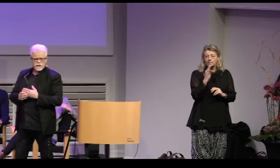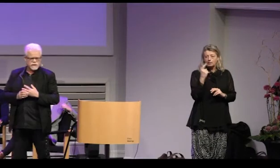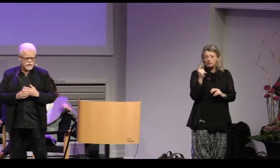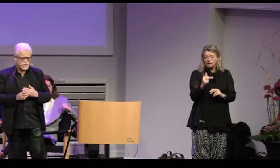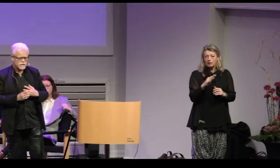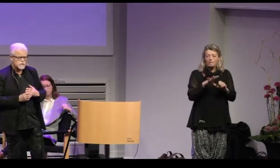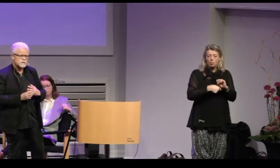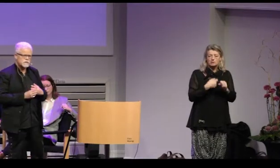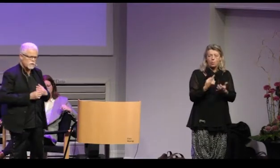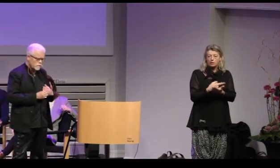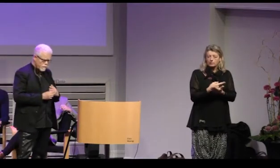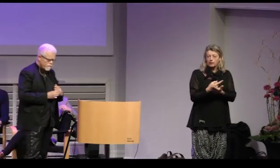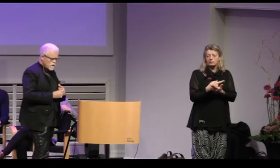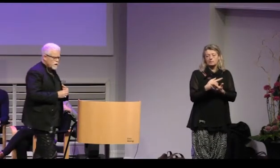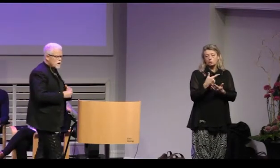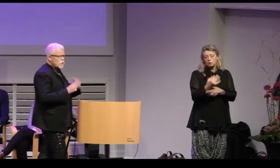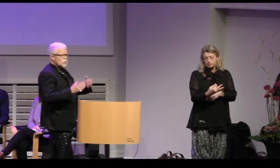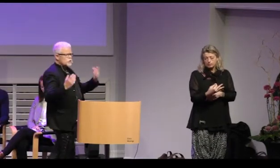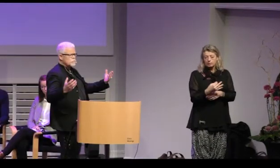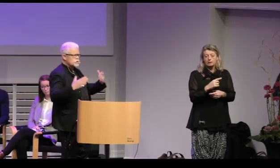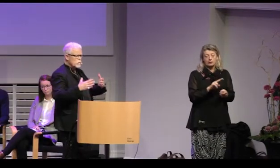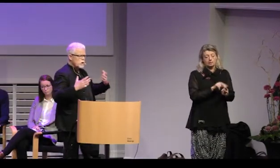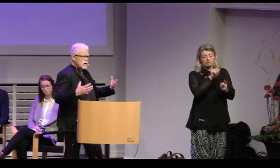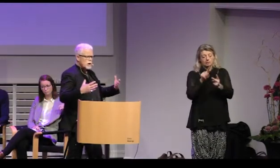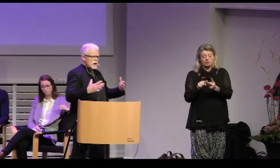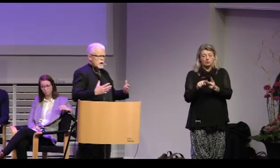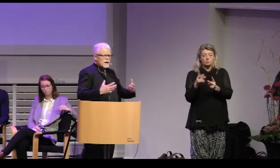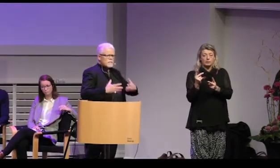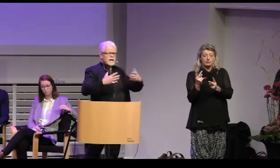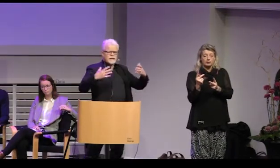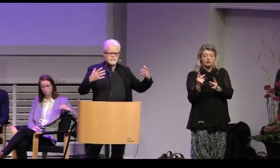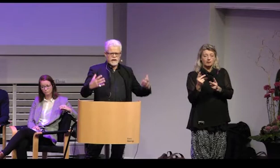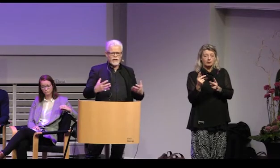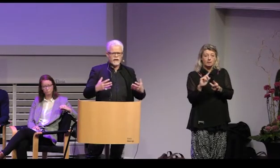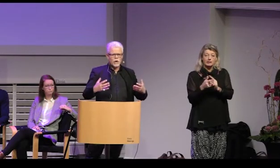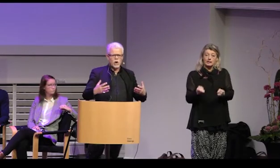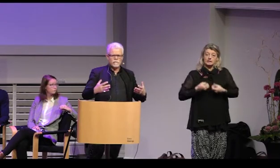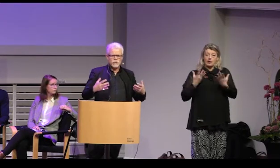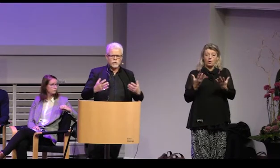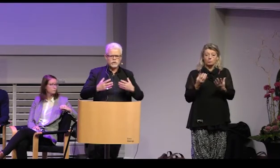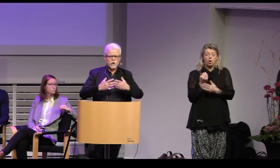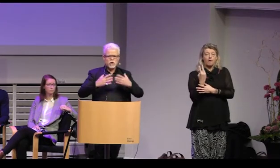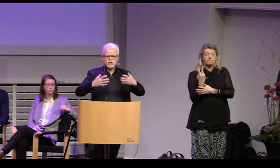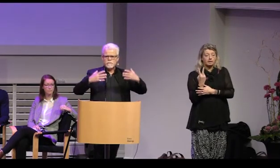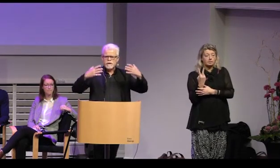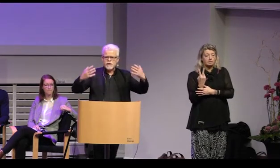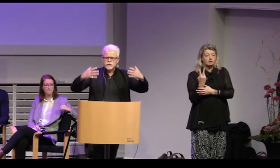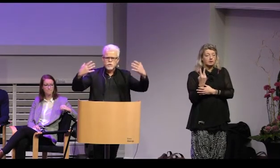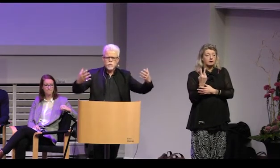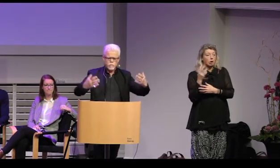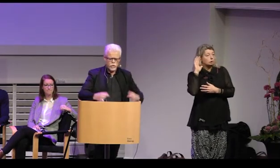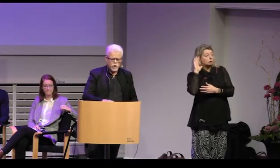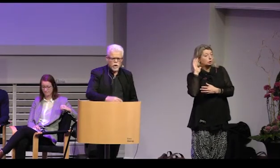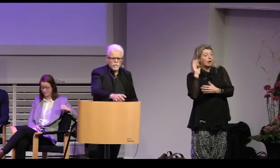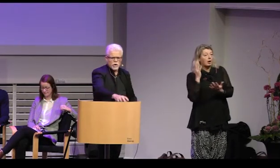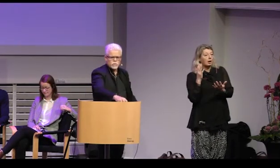våldsorienterat slag och de som blir inspirerade av de som hörsamma deras